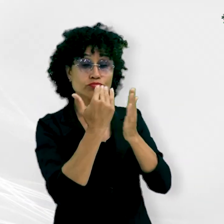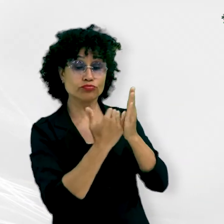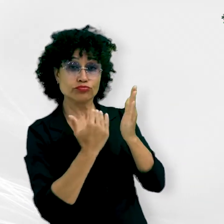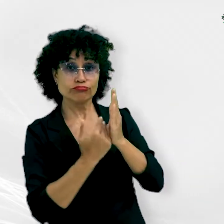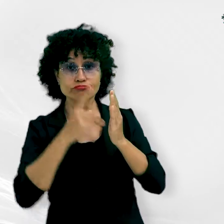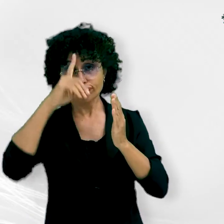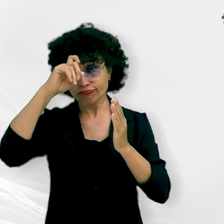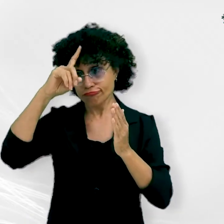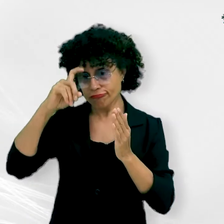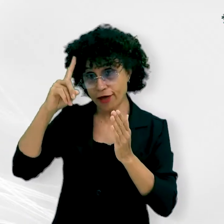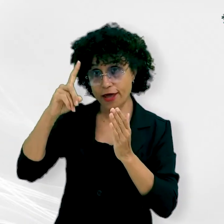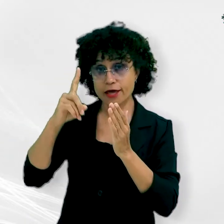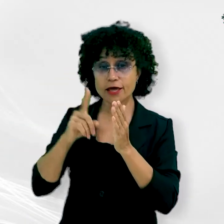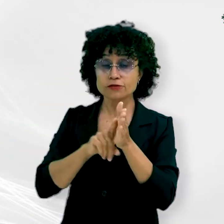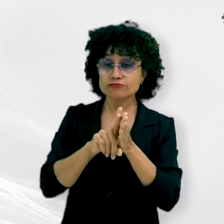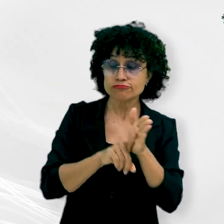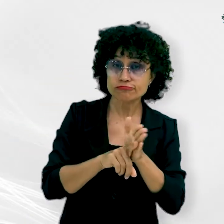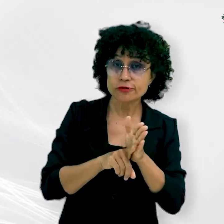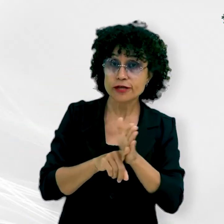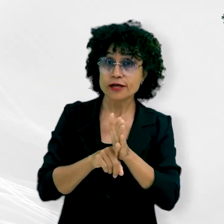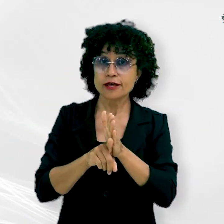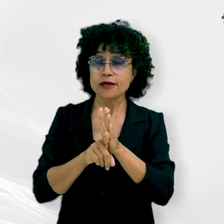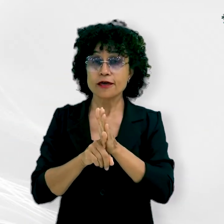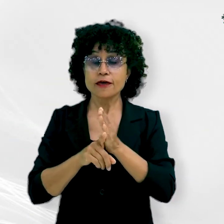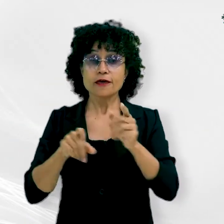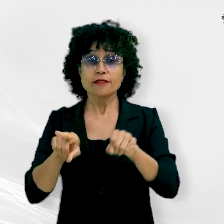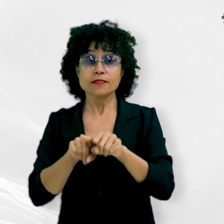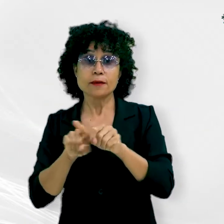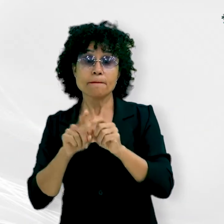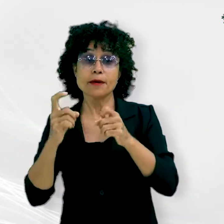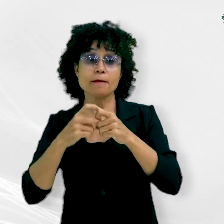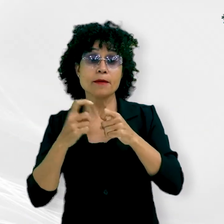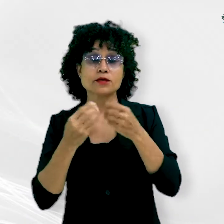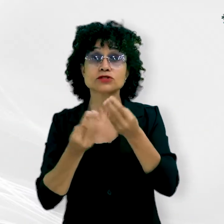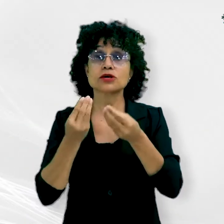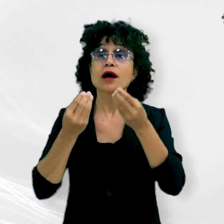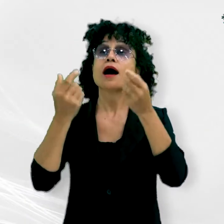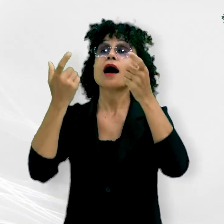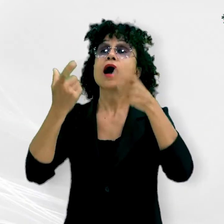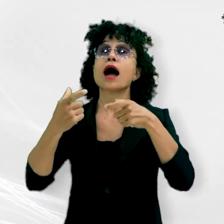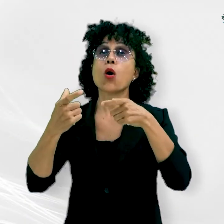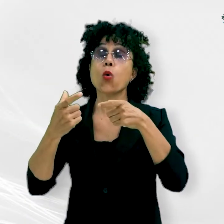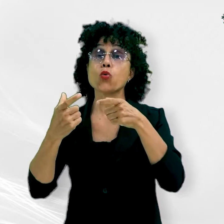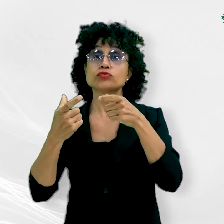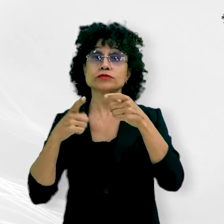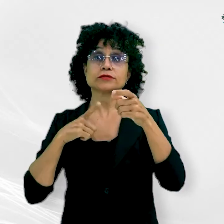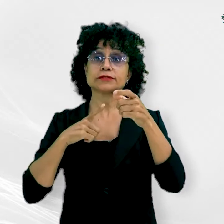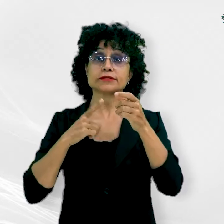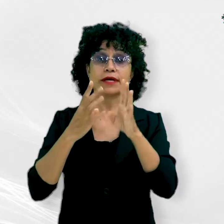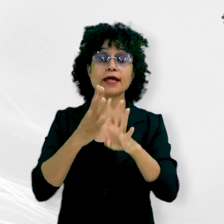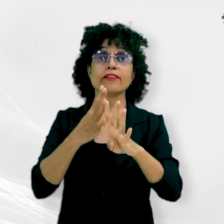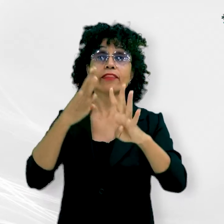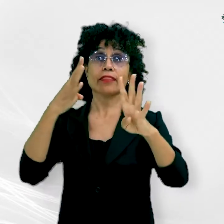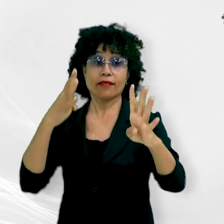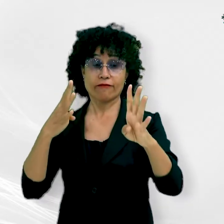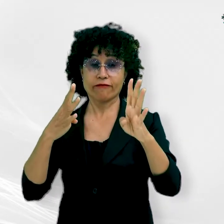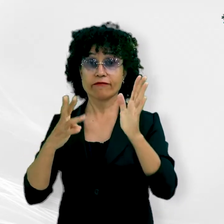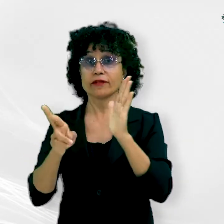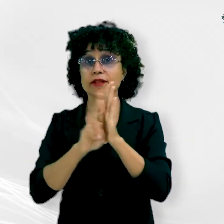médicos, hospitalares e laboratoriais que foram agendados e em que lugar se encontram na fila da regulação. O